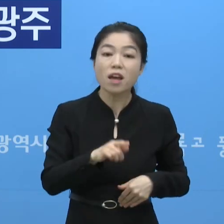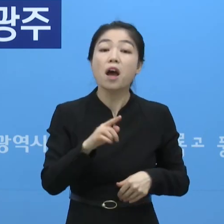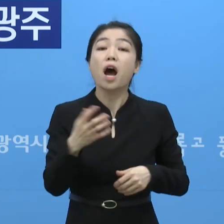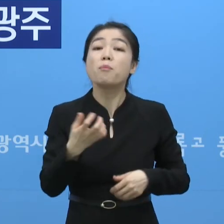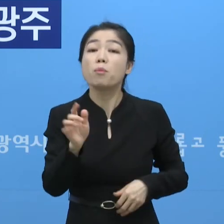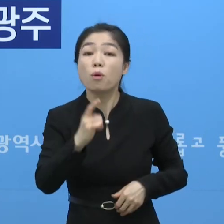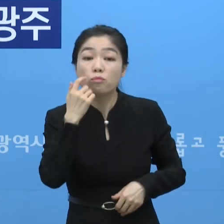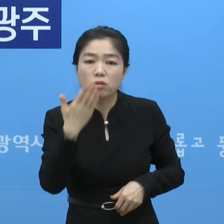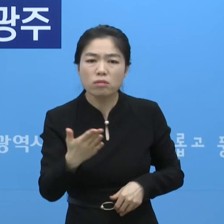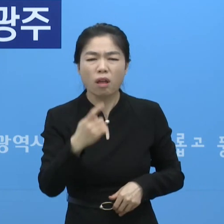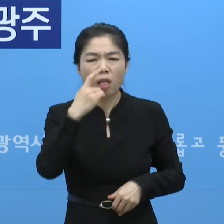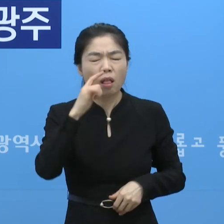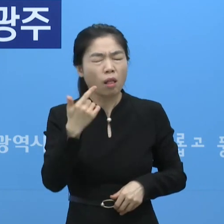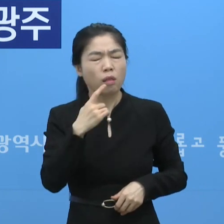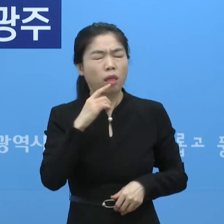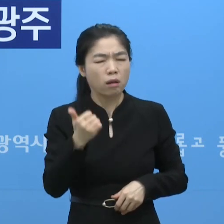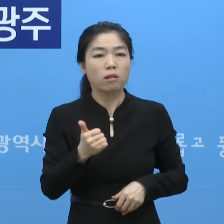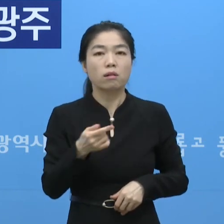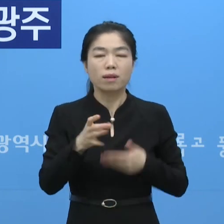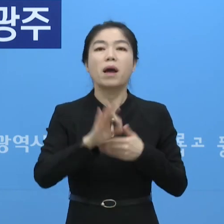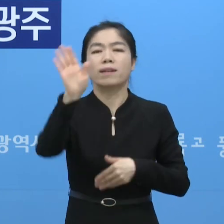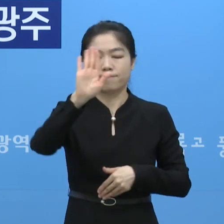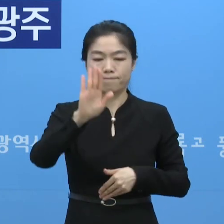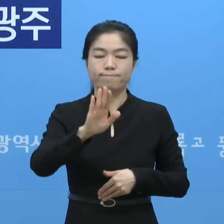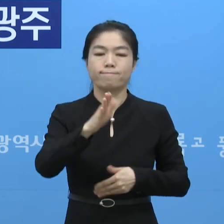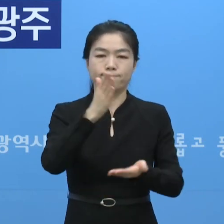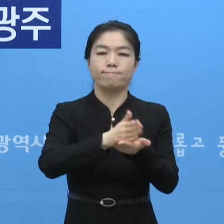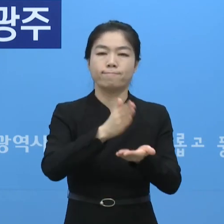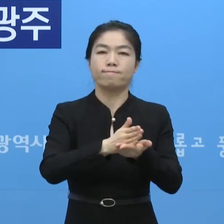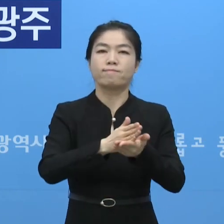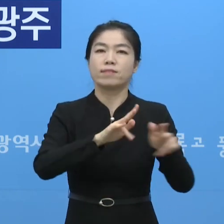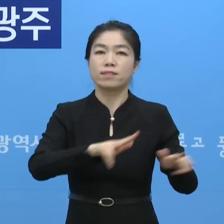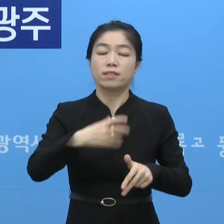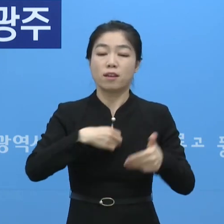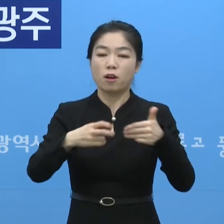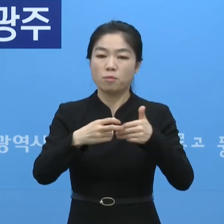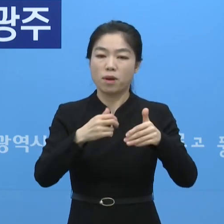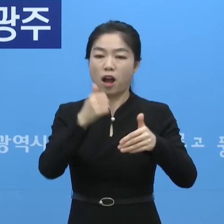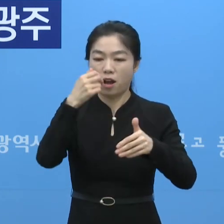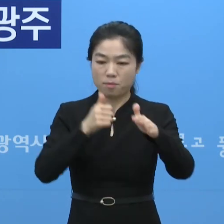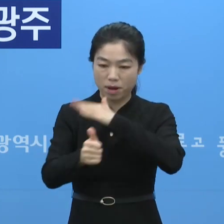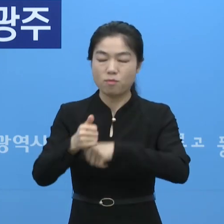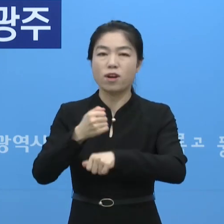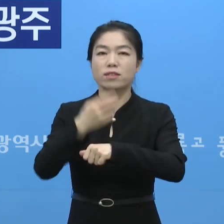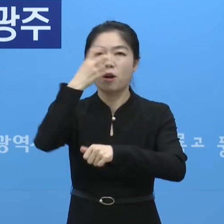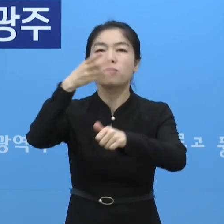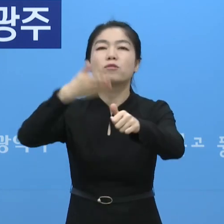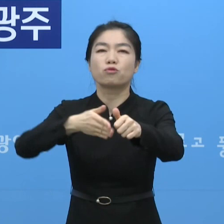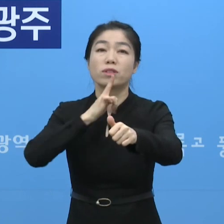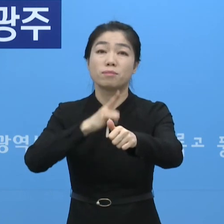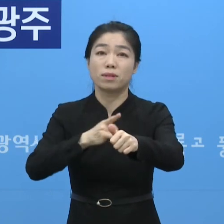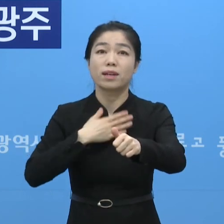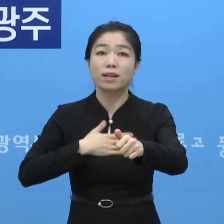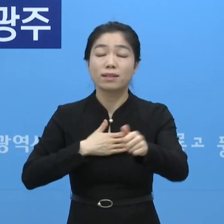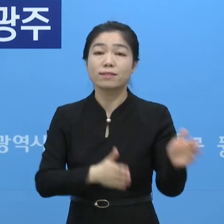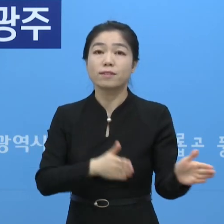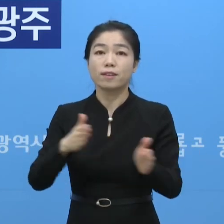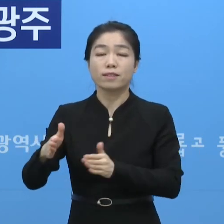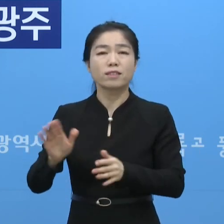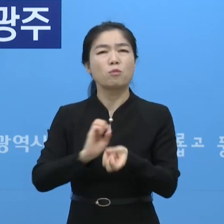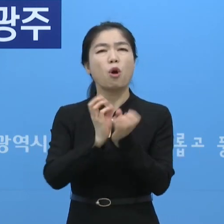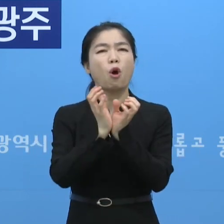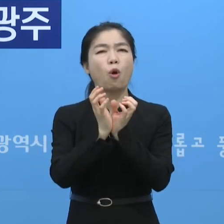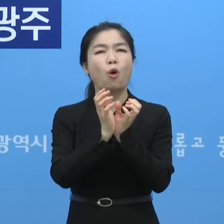호소했을 경우 선별검사서로 가도록 공고해 주시기 바랍니다. 다음은 지금 봄철 꽃이나